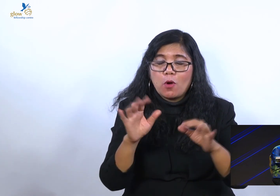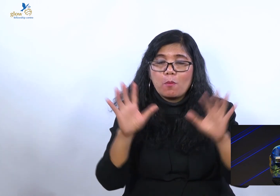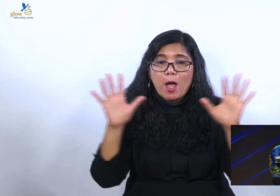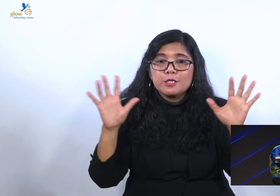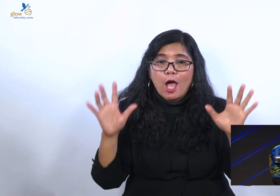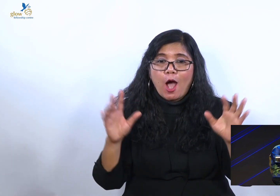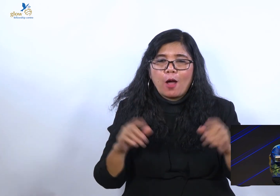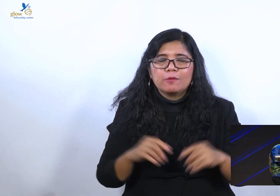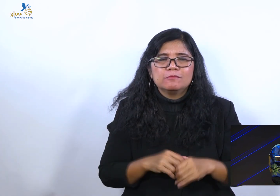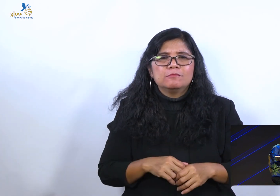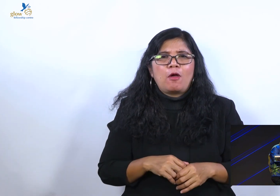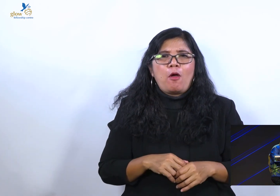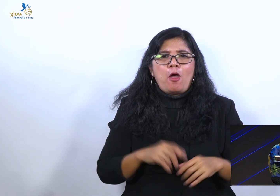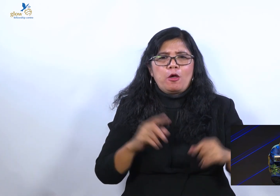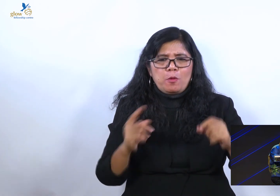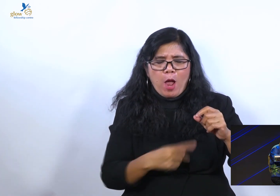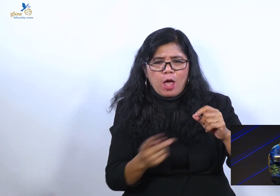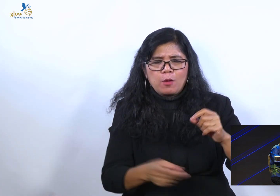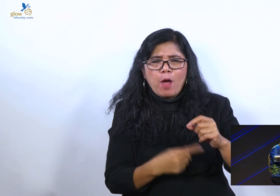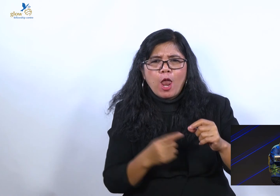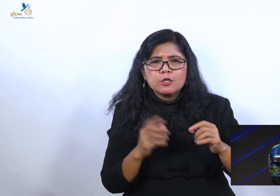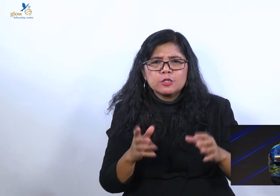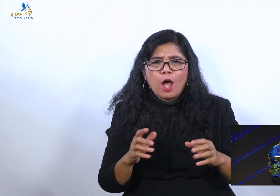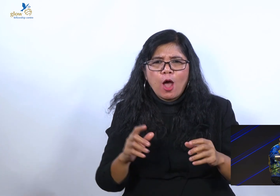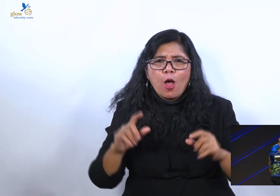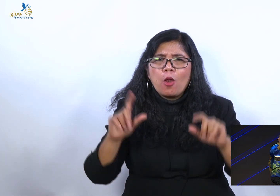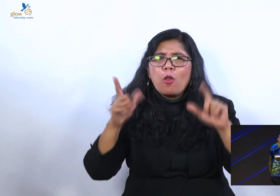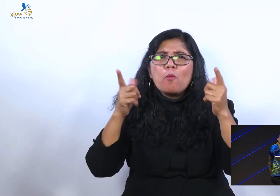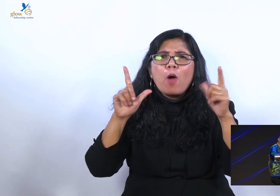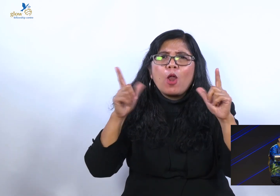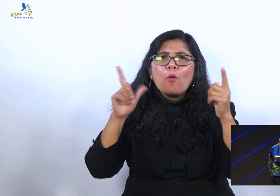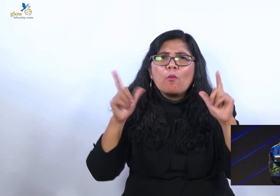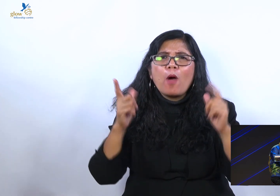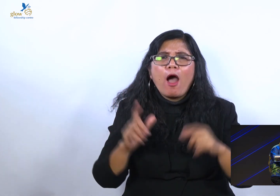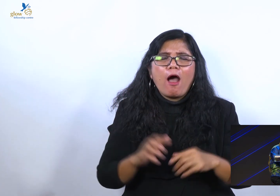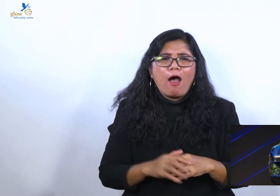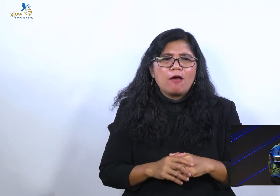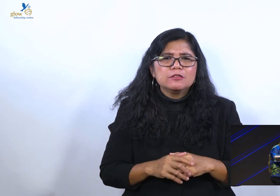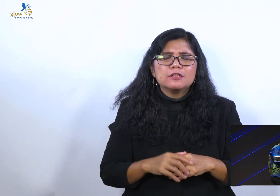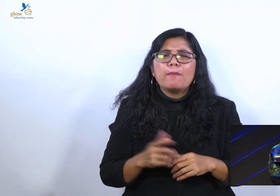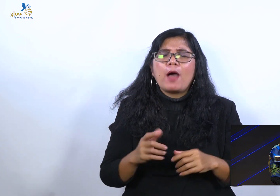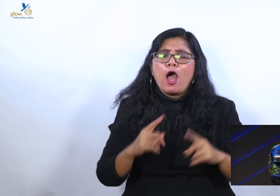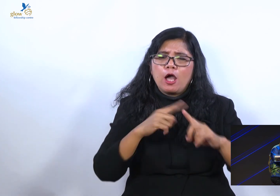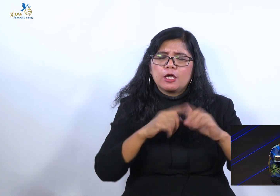Gembala-gembala sedang berlomba-lomba. Siapa yang gerejanya paling besar.